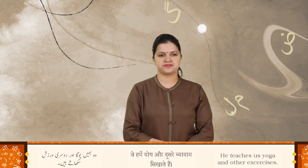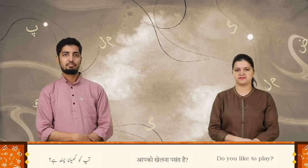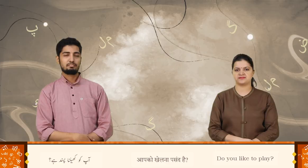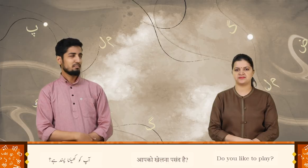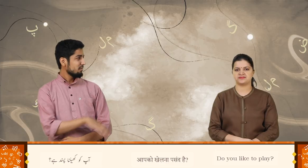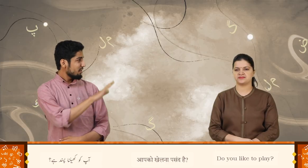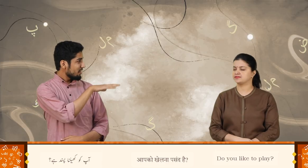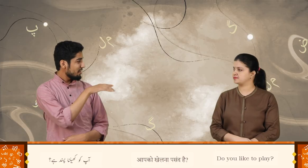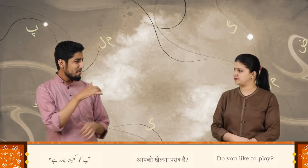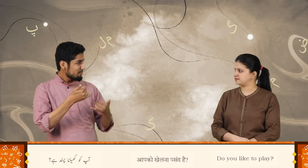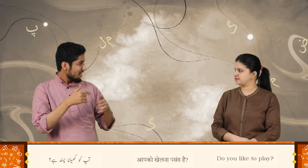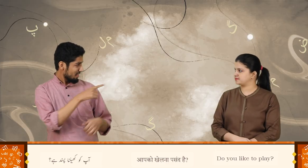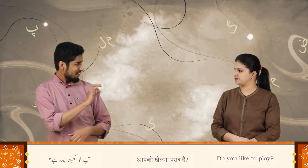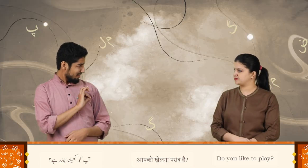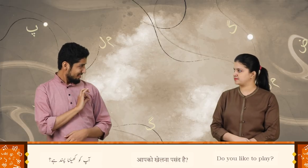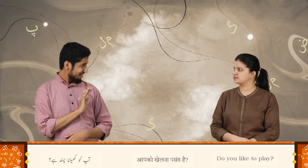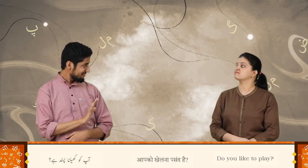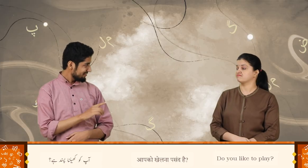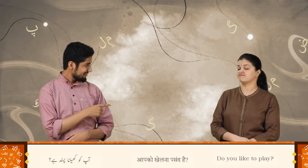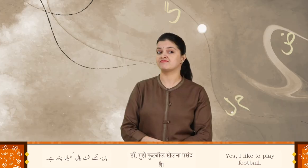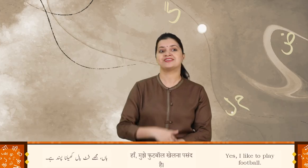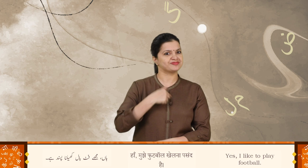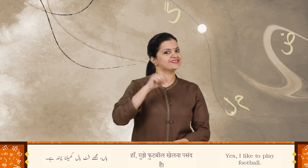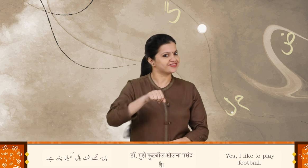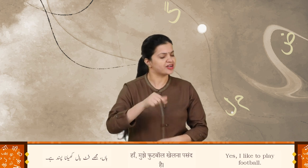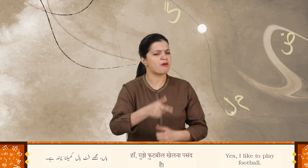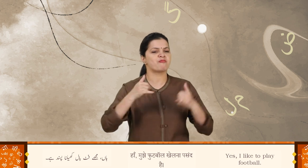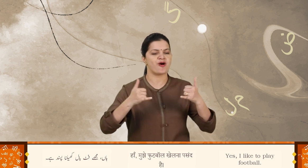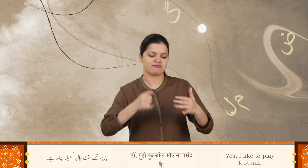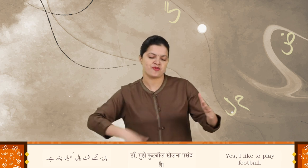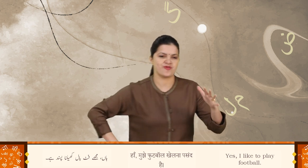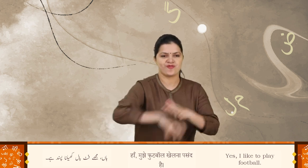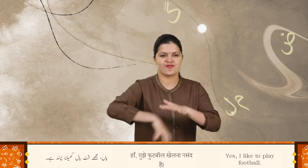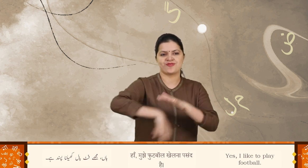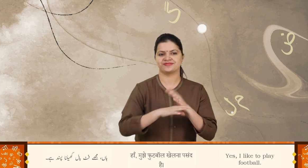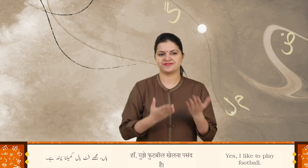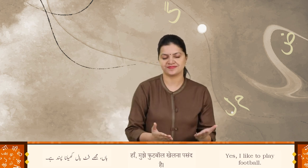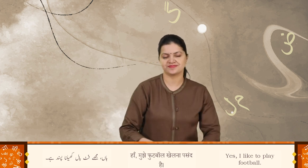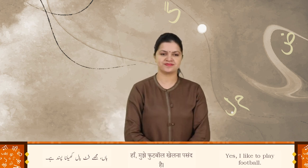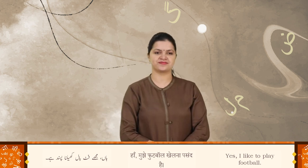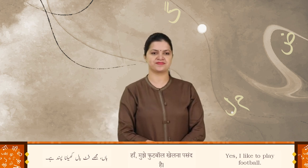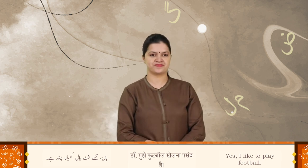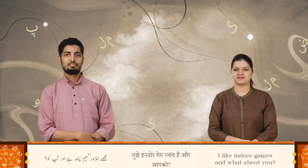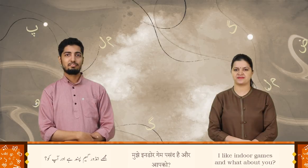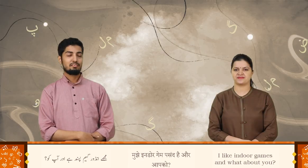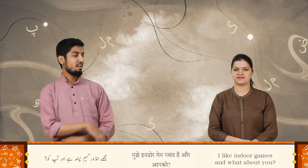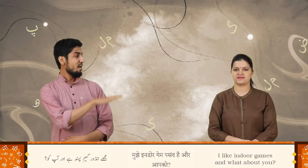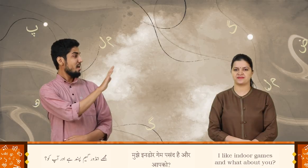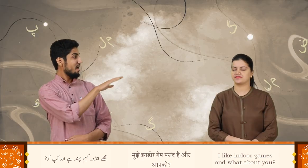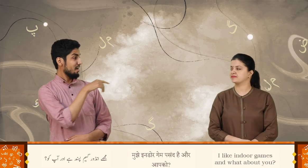آپ کو کھلنا پسند ہے؟ ہاں مجھے فوٹبال کھلنا پسند ہے مجھے انڈور گیم